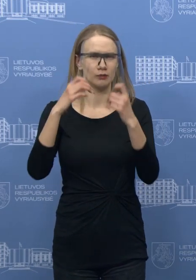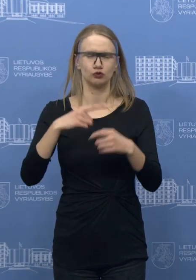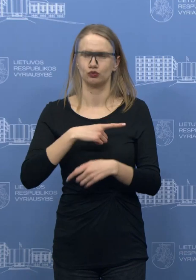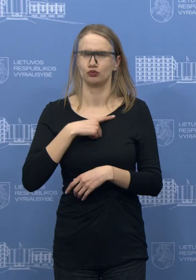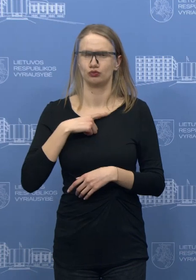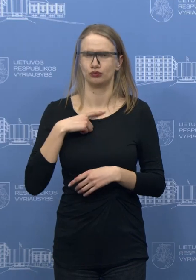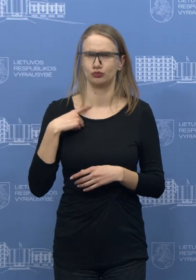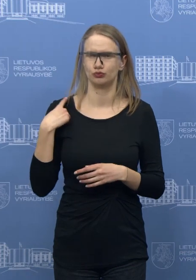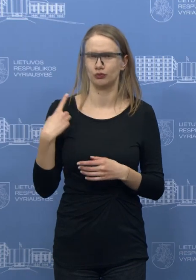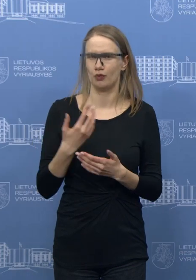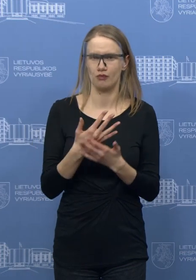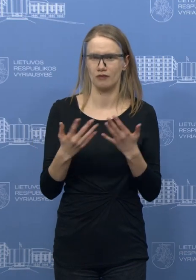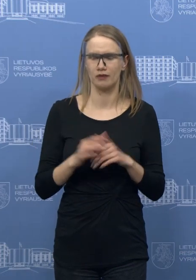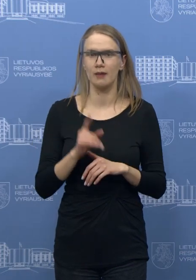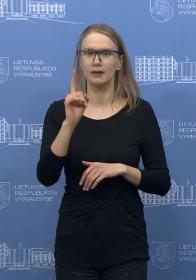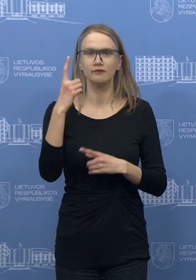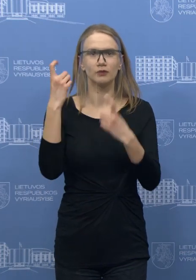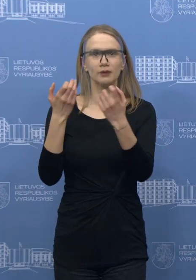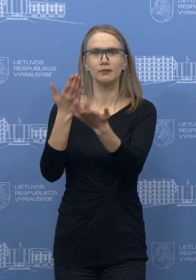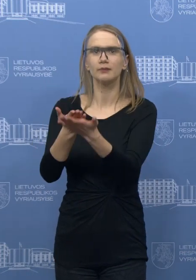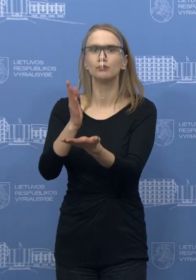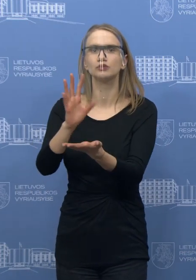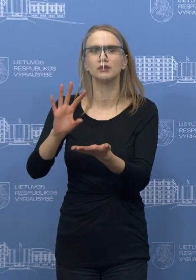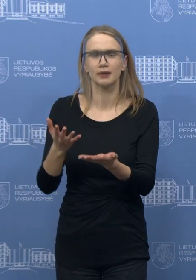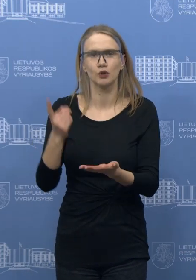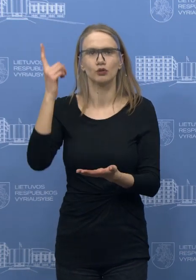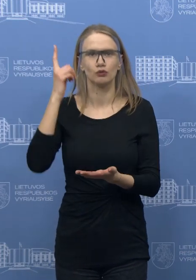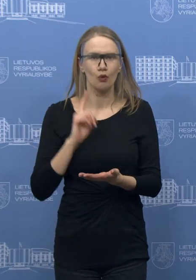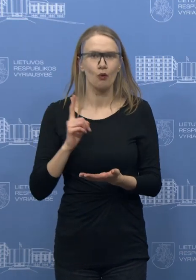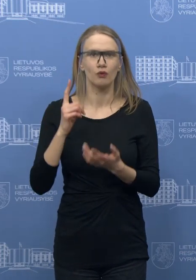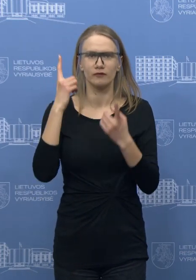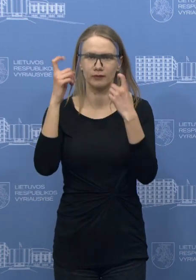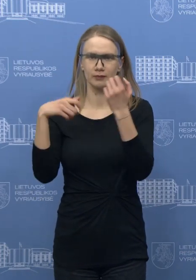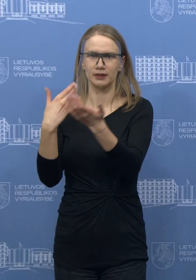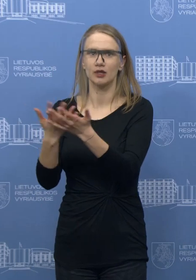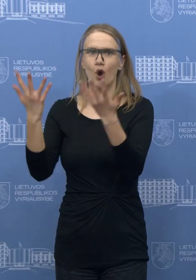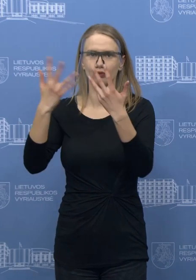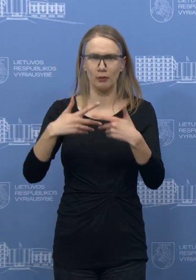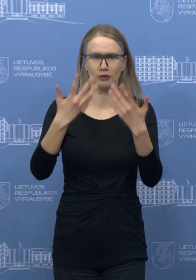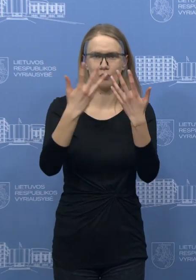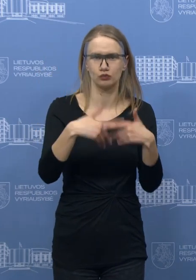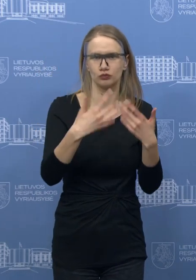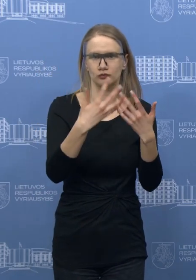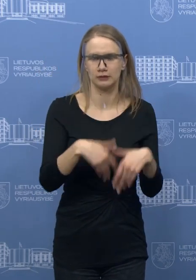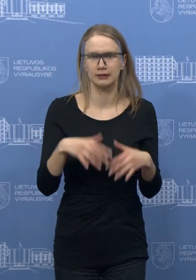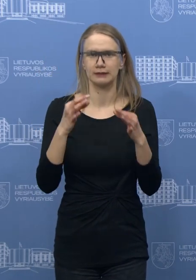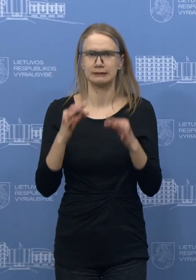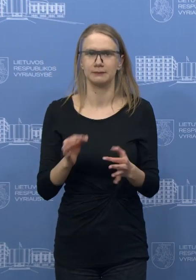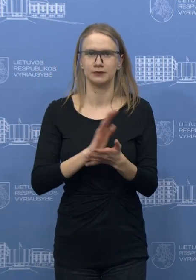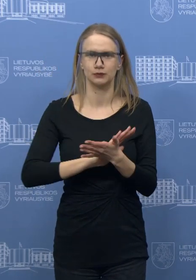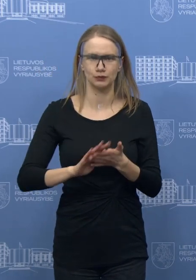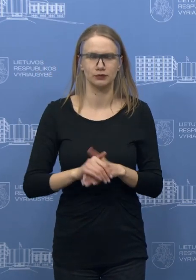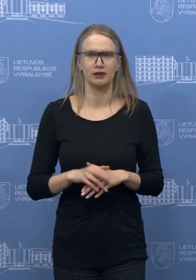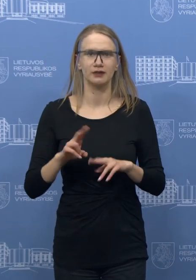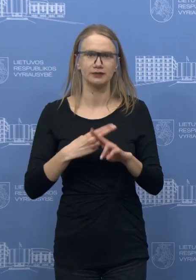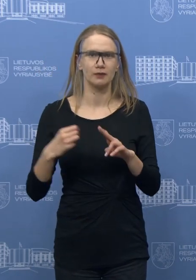daug. Dabar tik klausimas, kaip jie duomenys bus pateikti. O mes norime, kad būtų pateikti automatizuotų būdų ir būtų pateikimai, nes visos